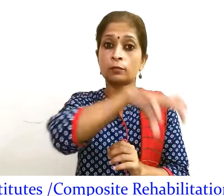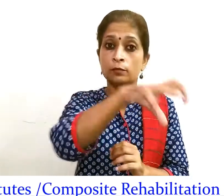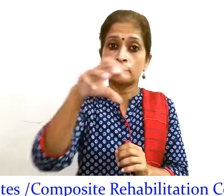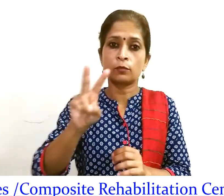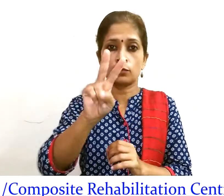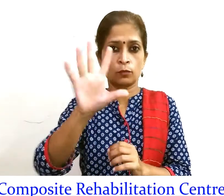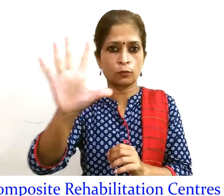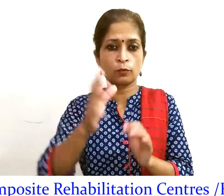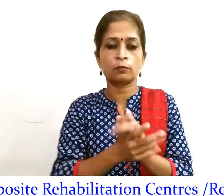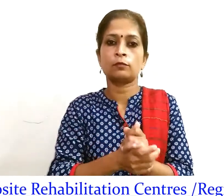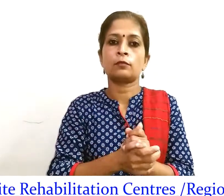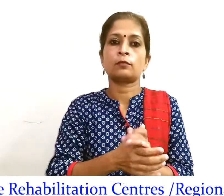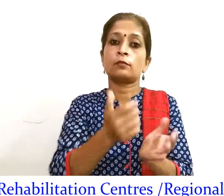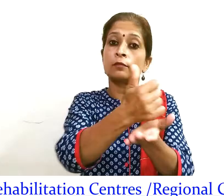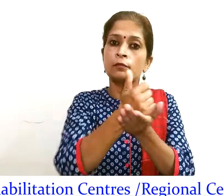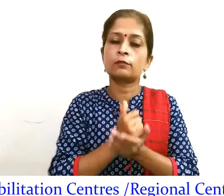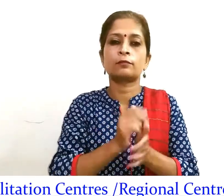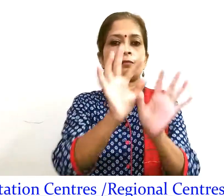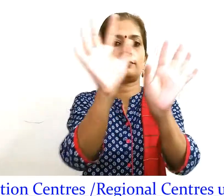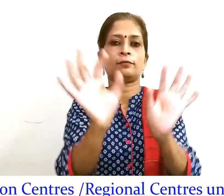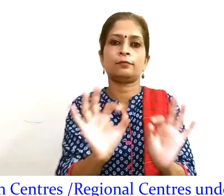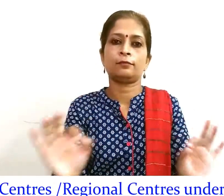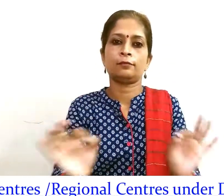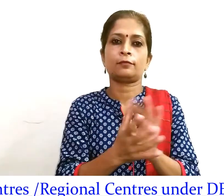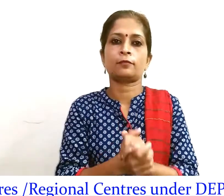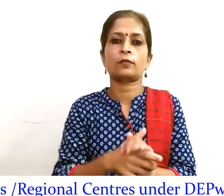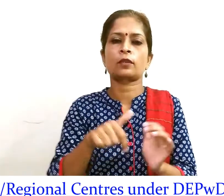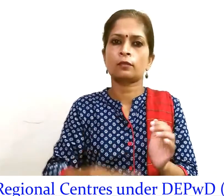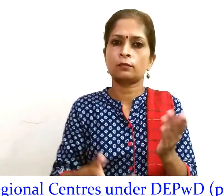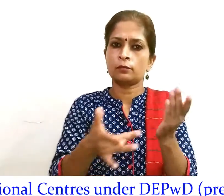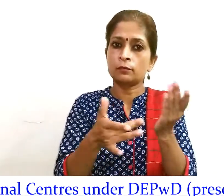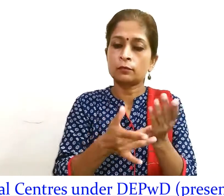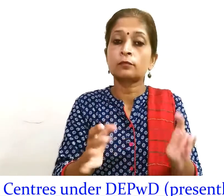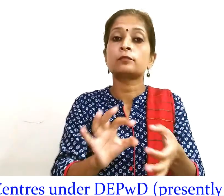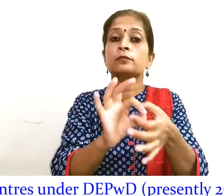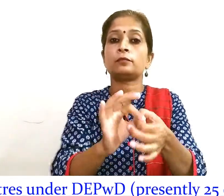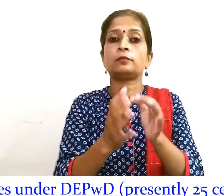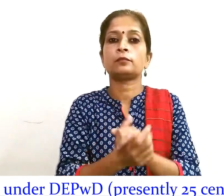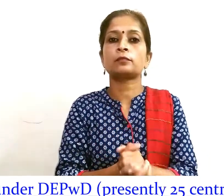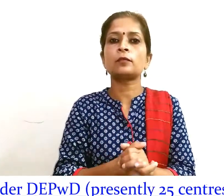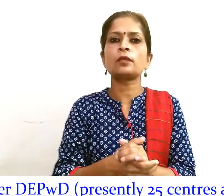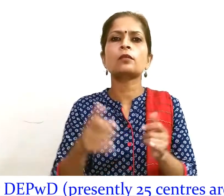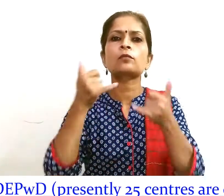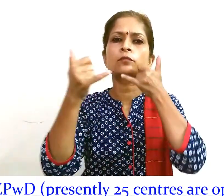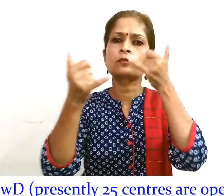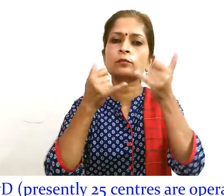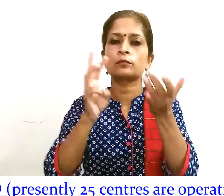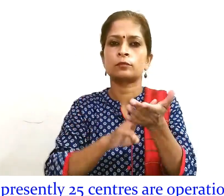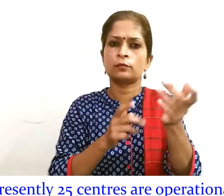केंद्र हेल्पलाइन सेवाहेतु तयार हैं तक्निकी समन्वयन कॉल सेंटर विवस्था का